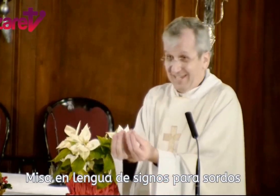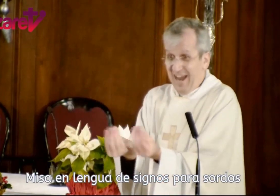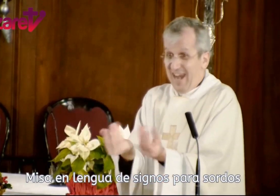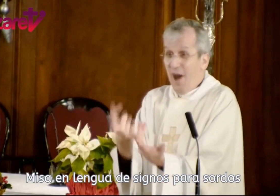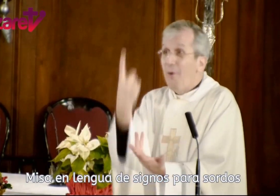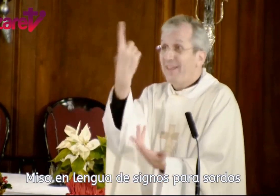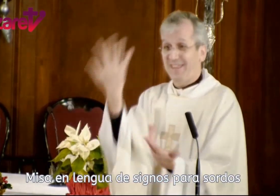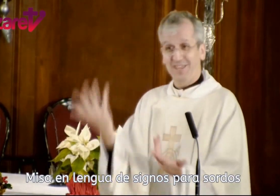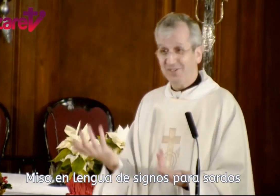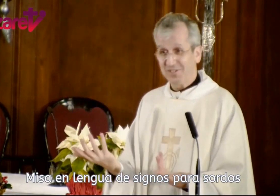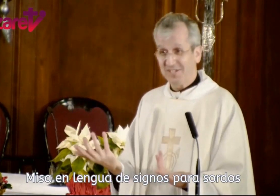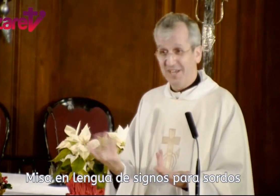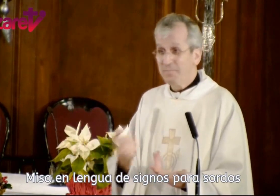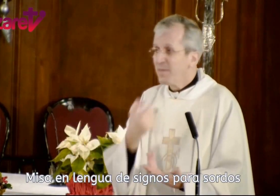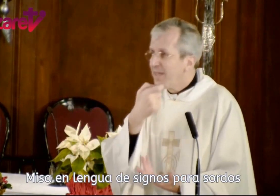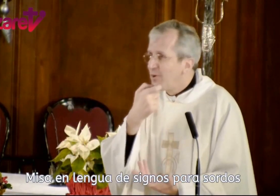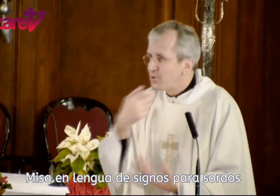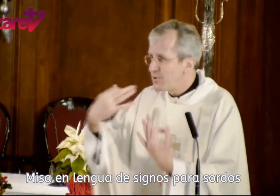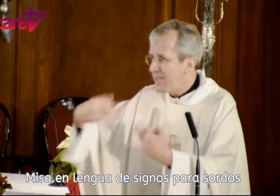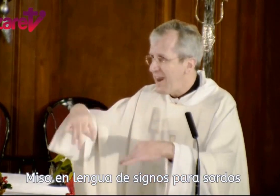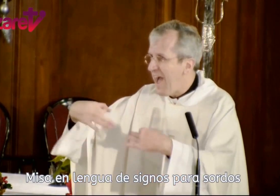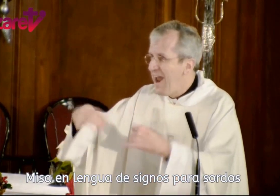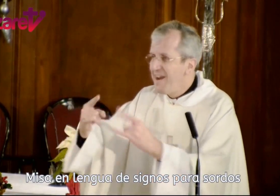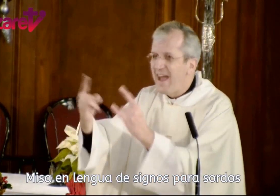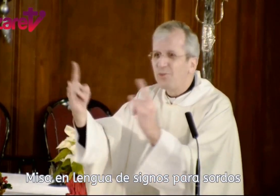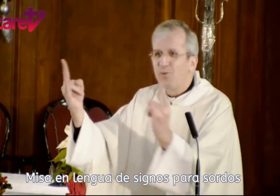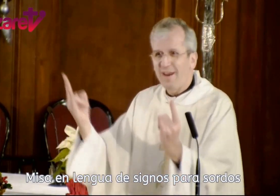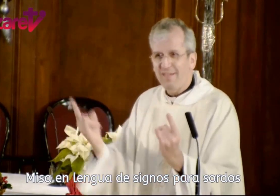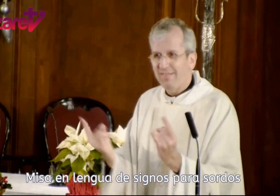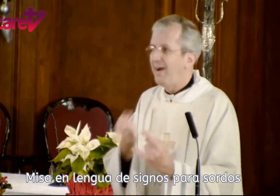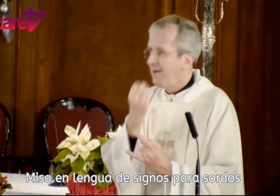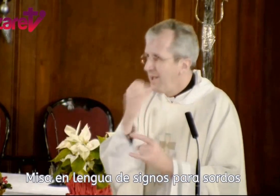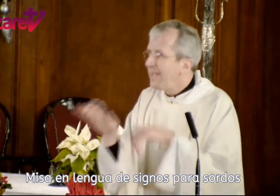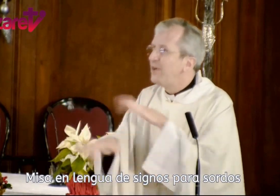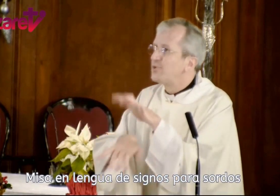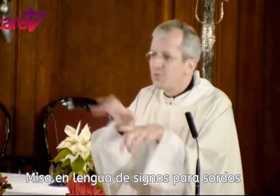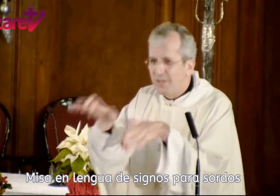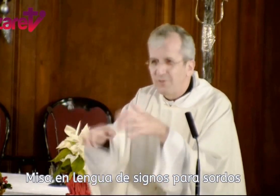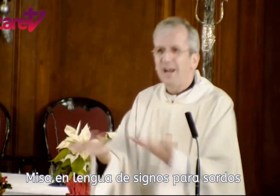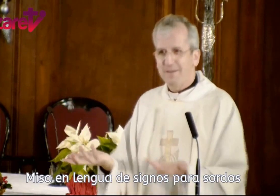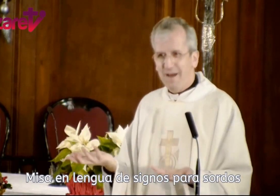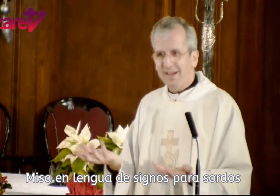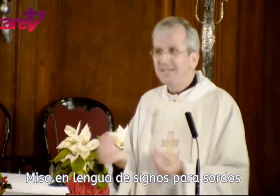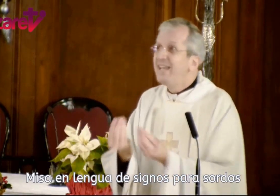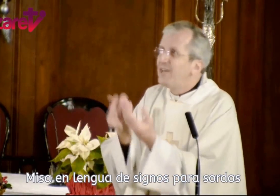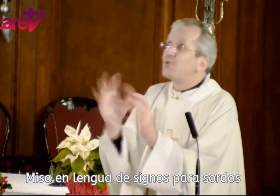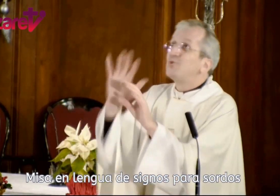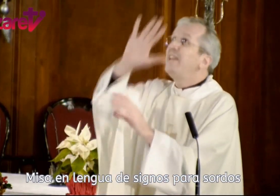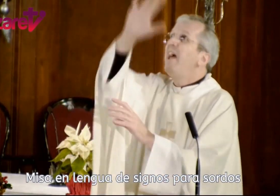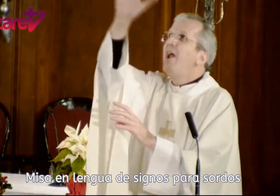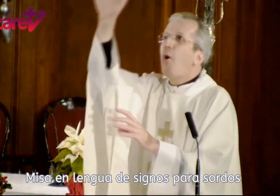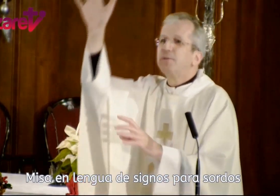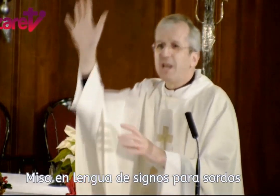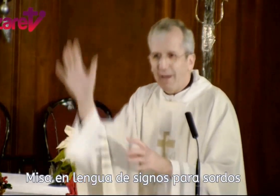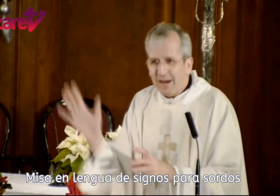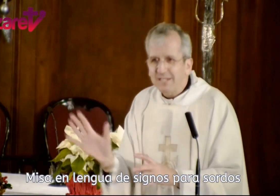es la obra de Dios, que nos guste la naturaleza, que nos gusten los animales, que nos gusten observar las